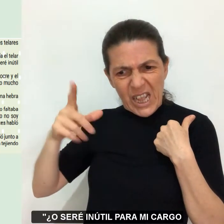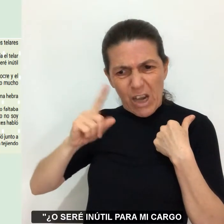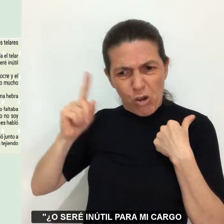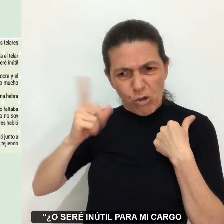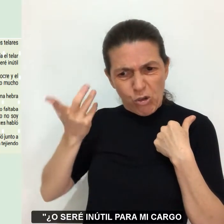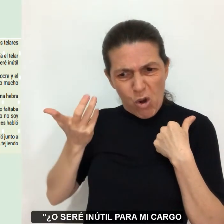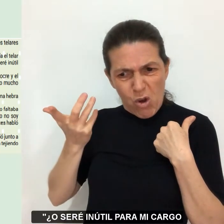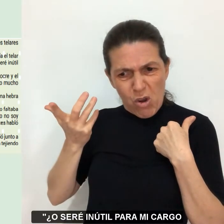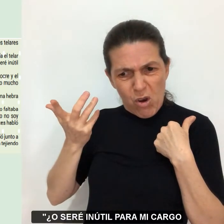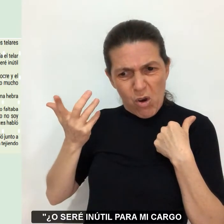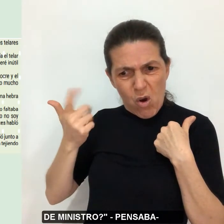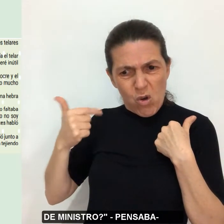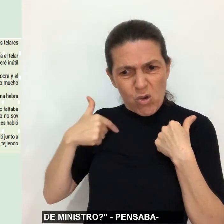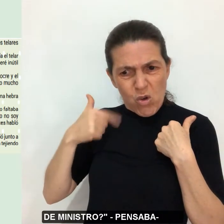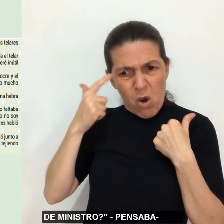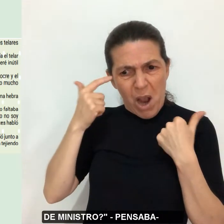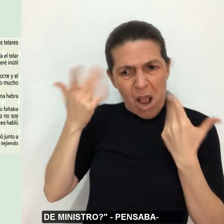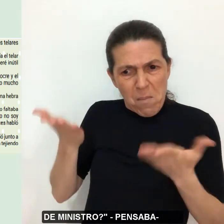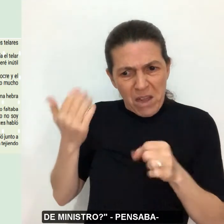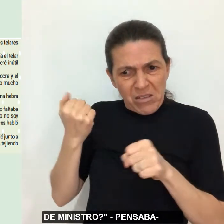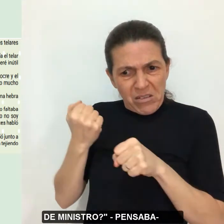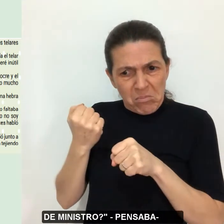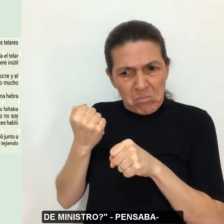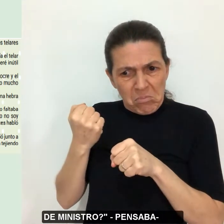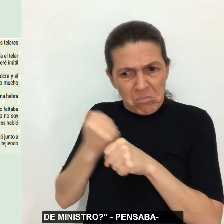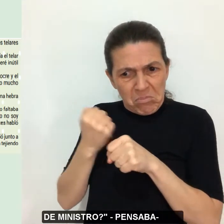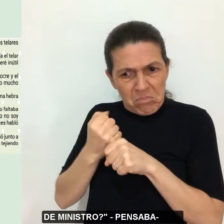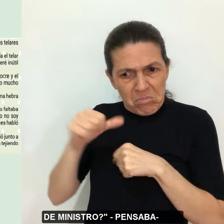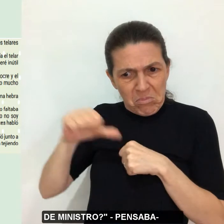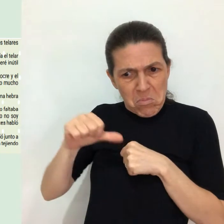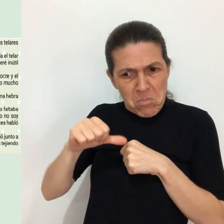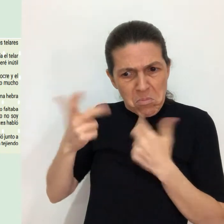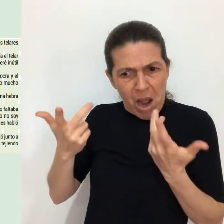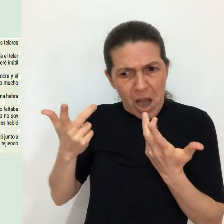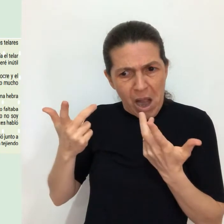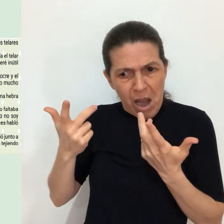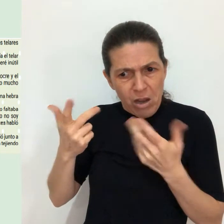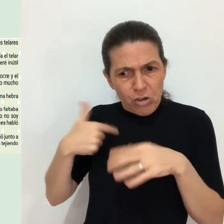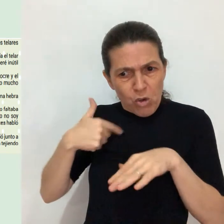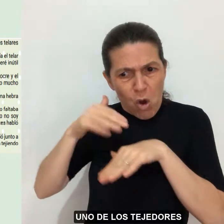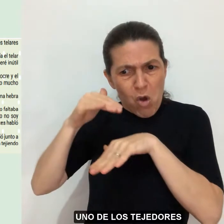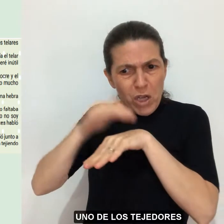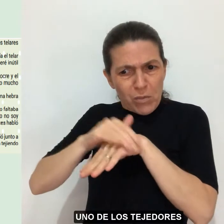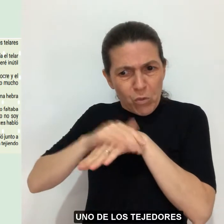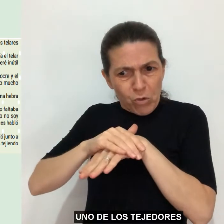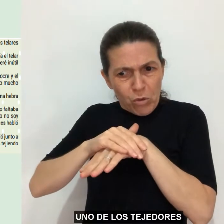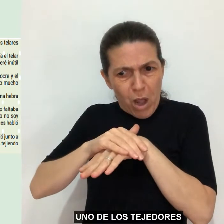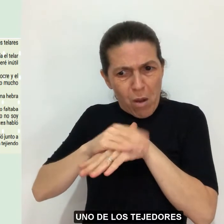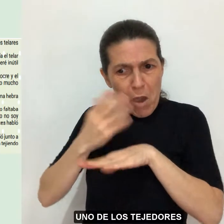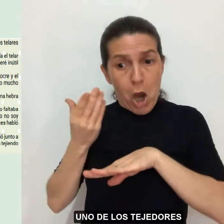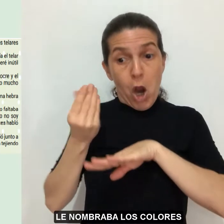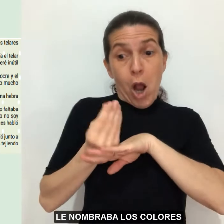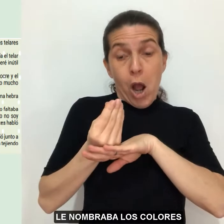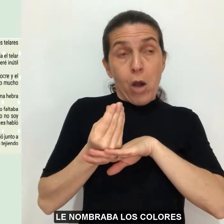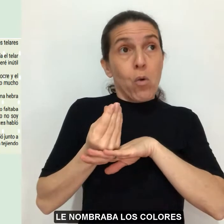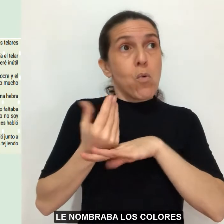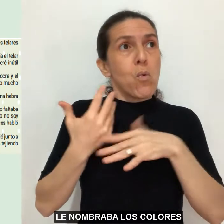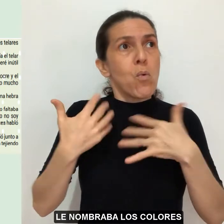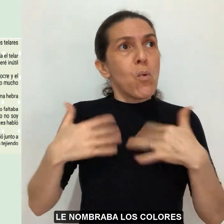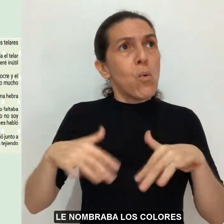para mi cargo de ministro? —pensaba. Uno de los tejedores le nombraba los